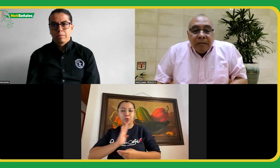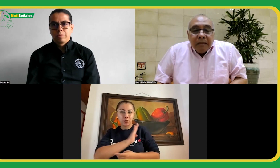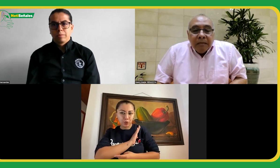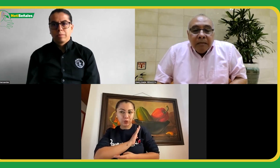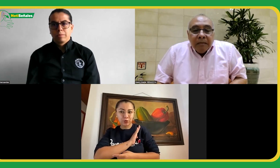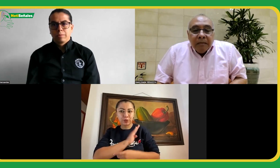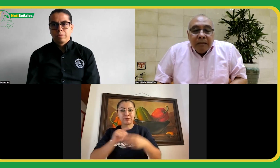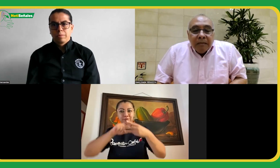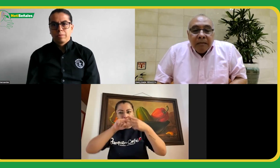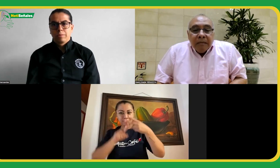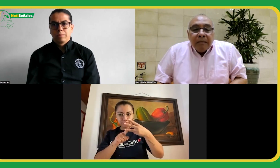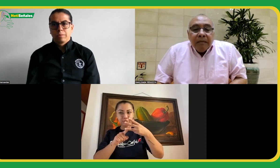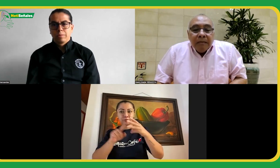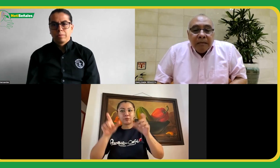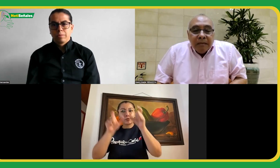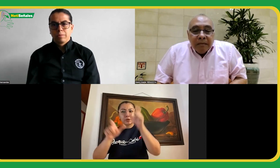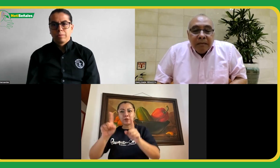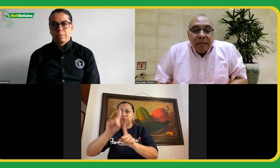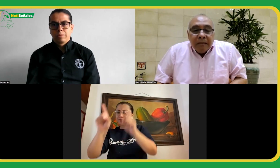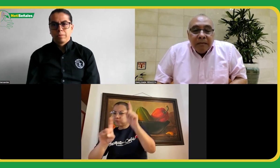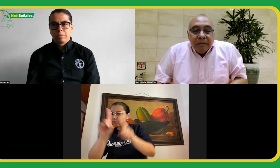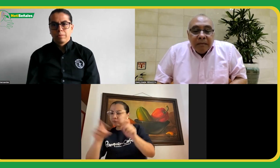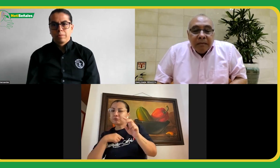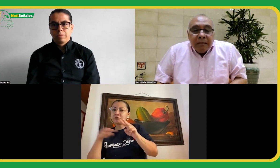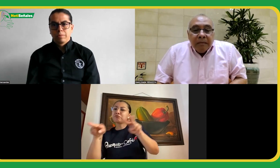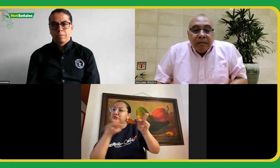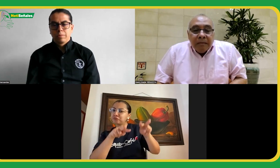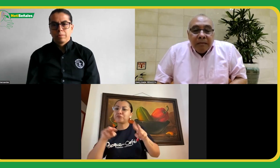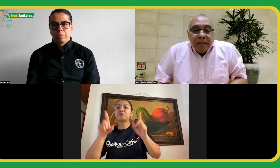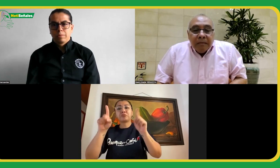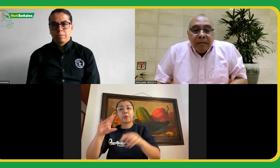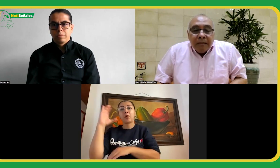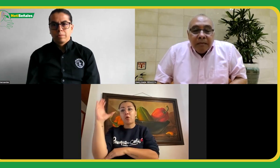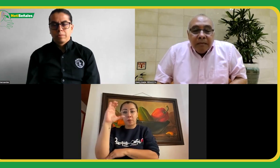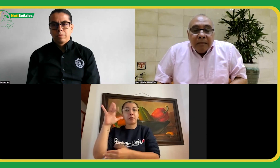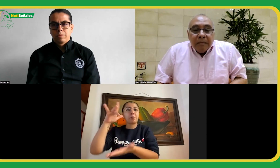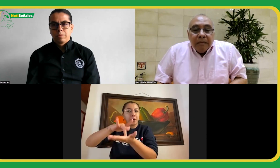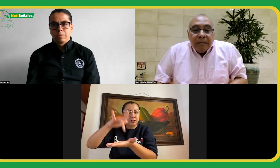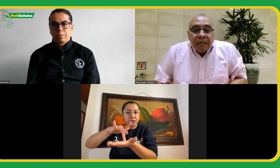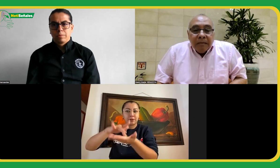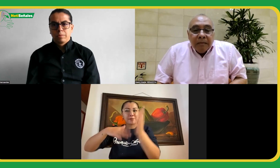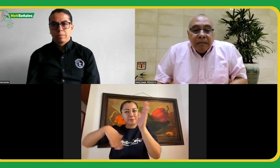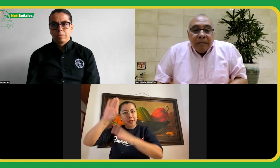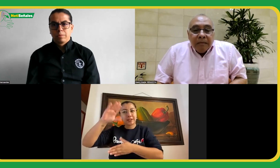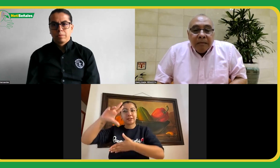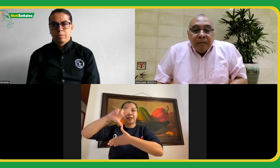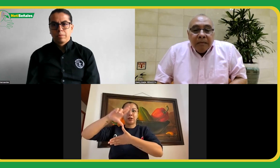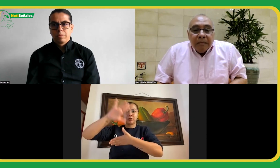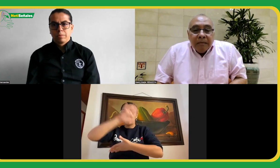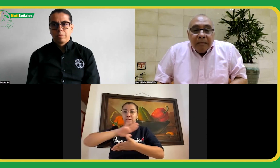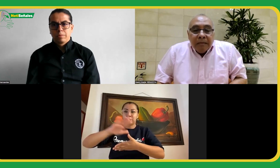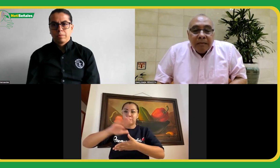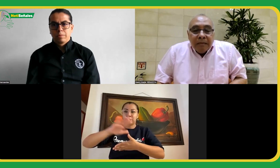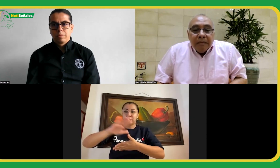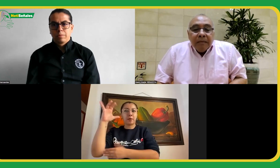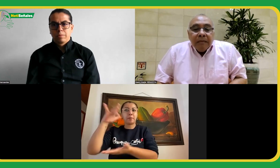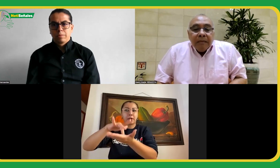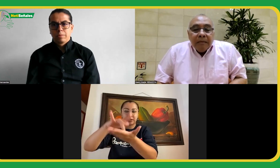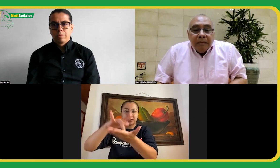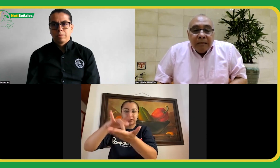bandera, la sede, la elección de la junta directiva, ver las diferentes preguntas de los miembros. Colombia también participó